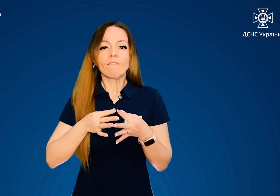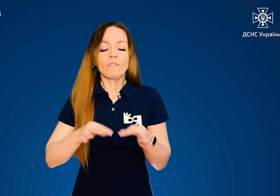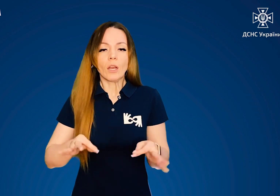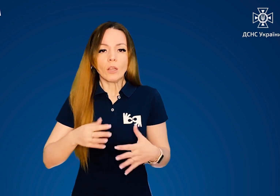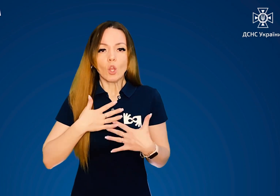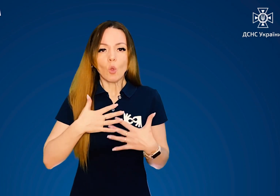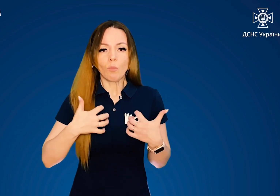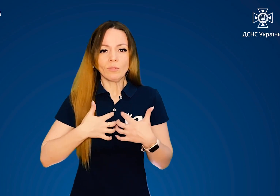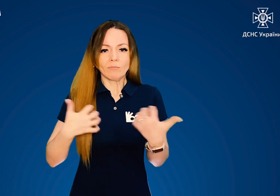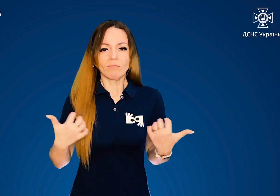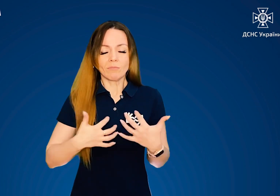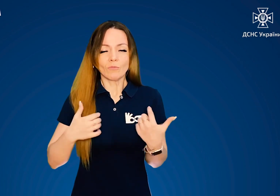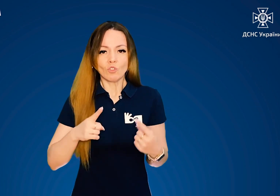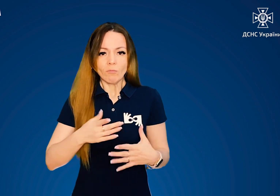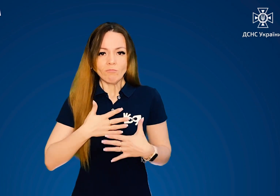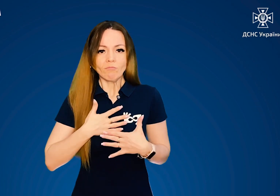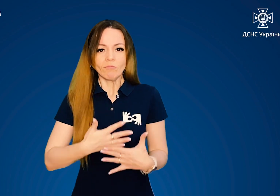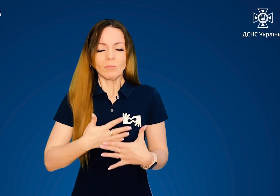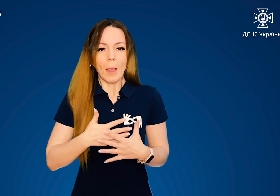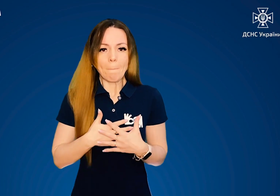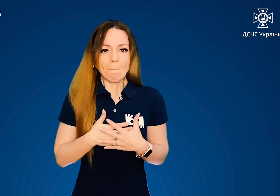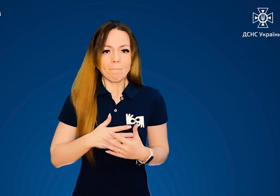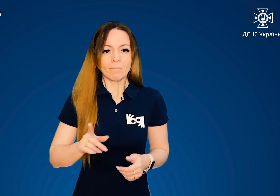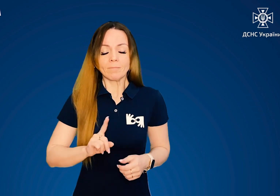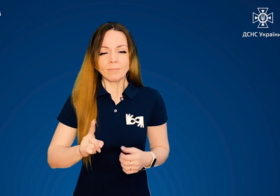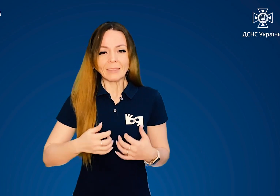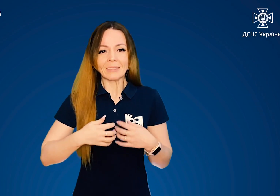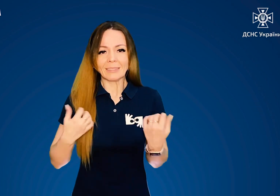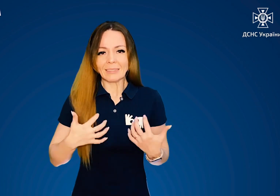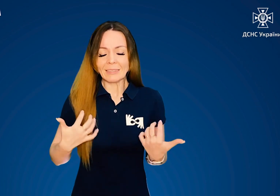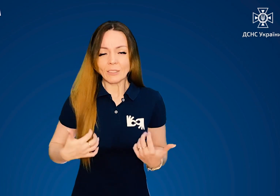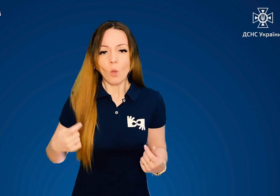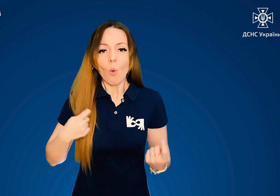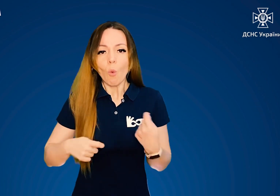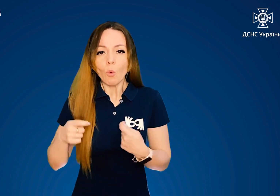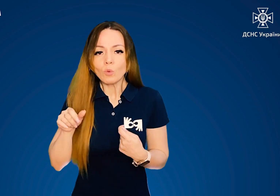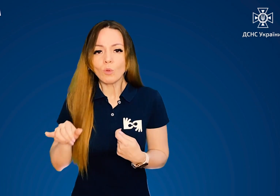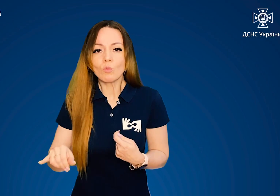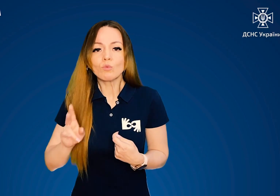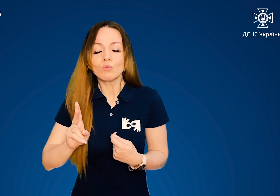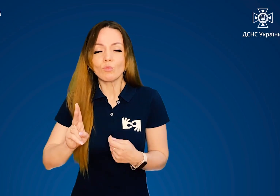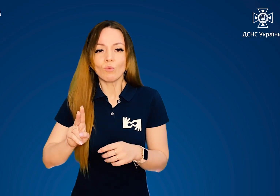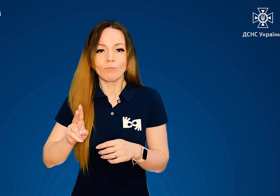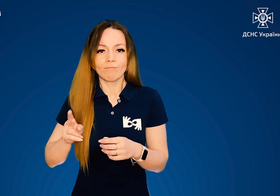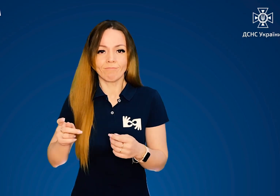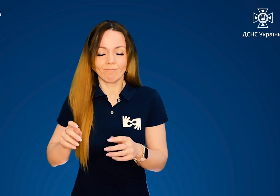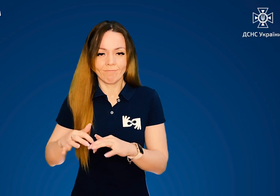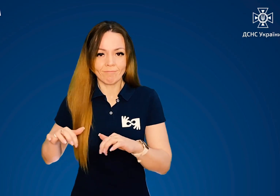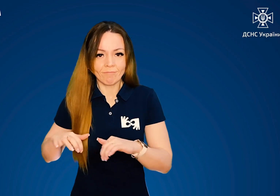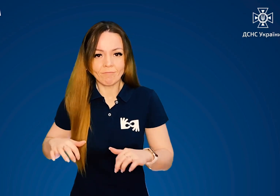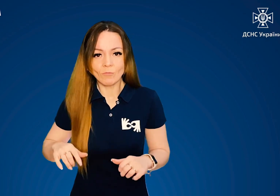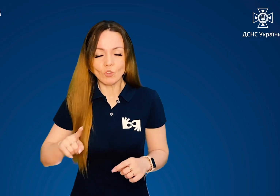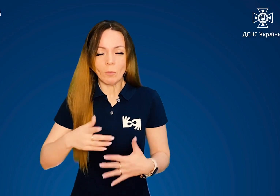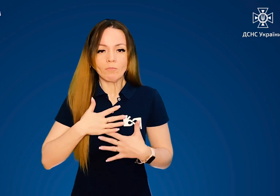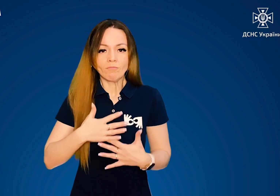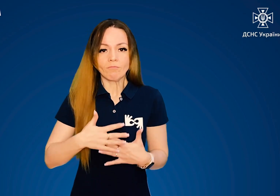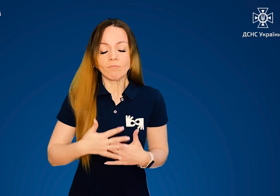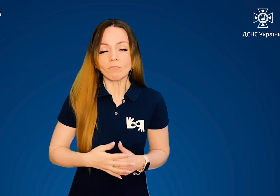Забезпечити вільний допуск повітря до легень. Розстебнути одяг, який ускладнює дихання.